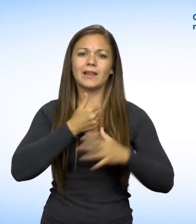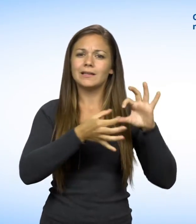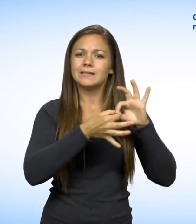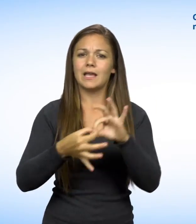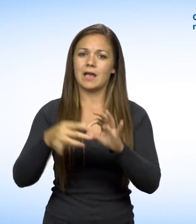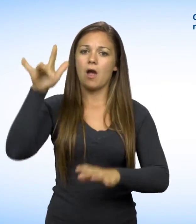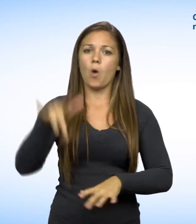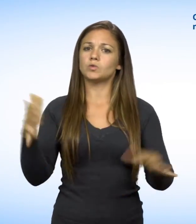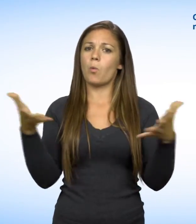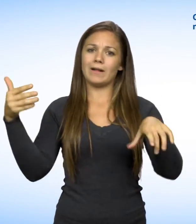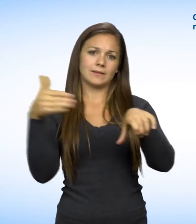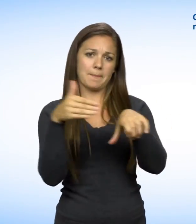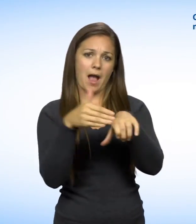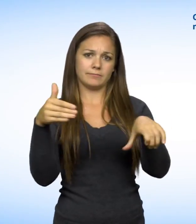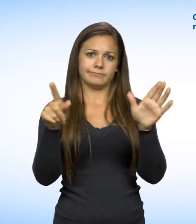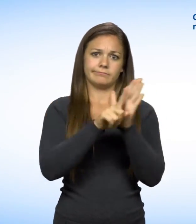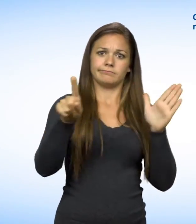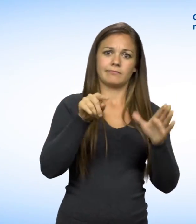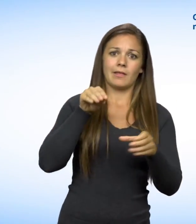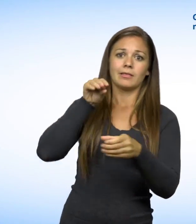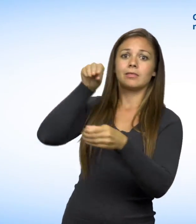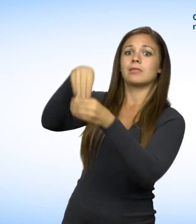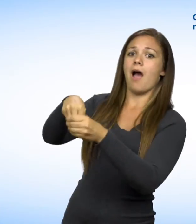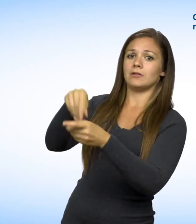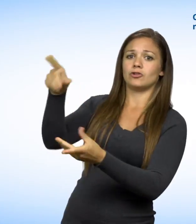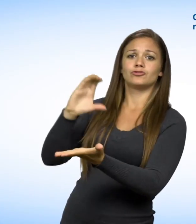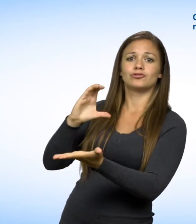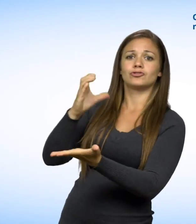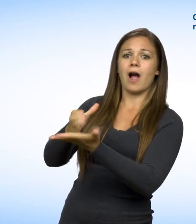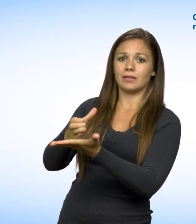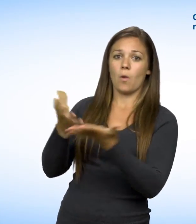Voici les caractéristiques personnelles qui sont des motifs de harcèlement interdits par la Charte.